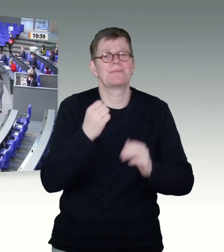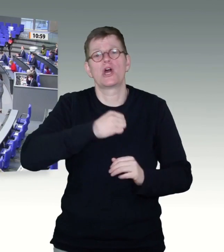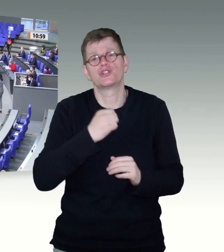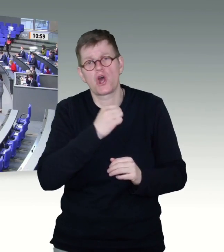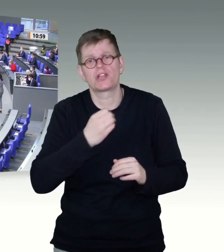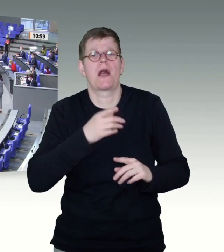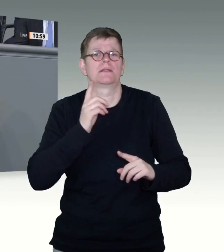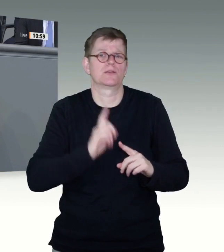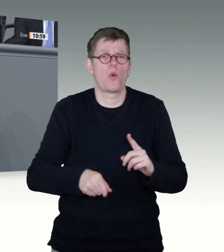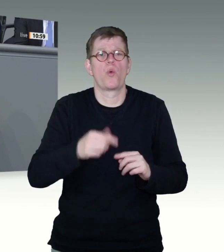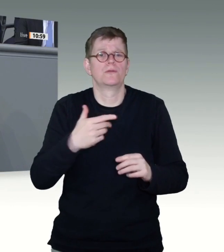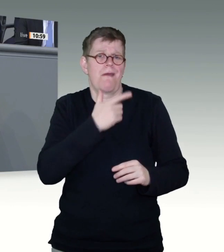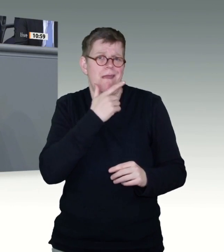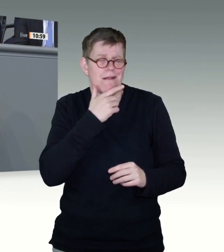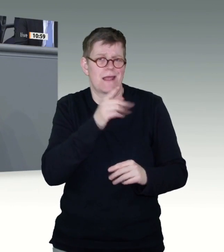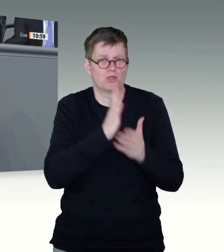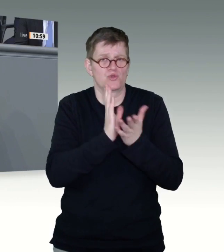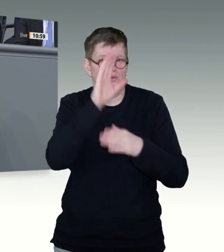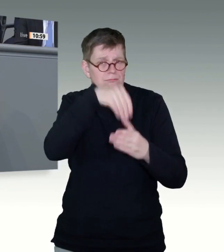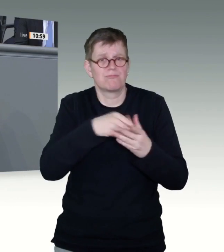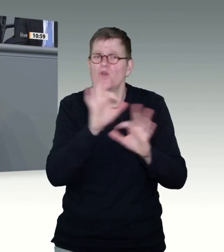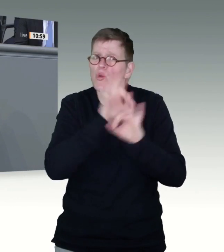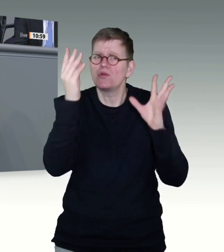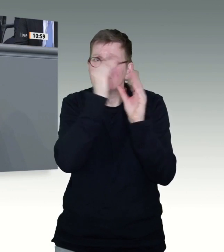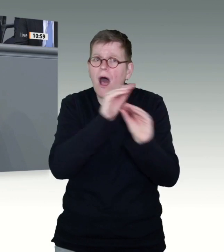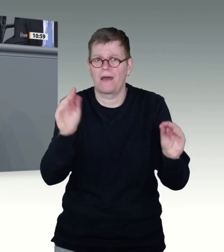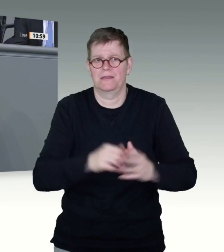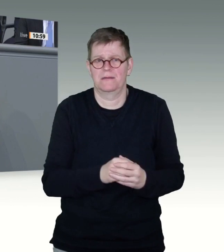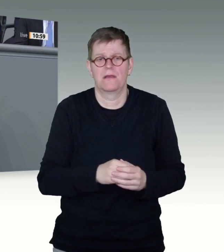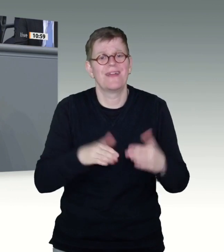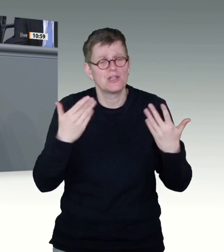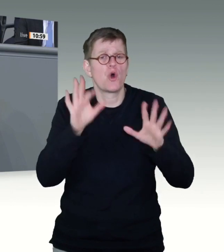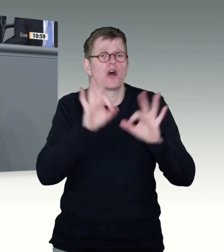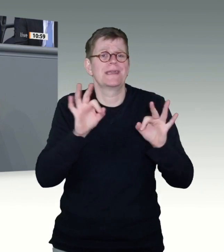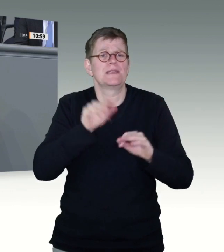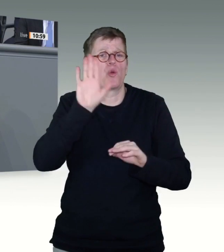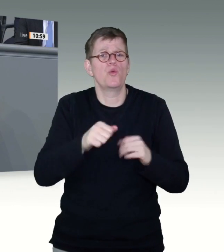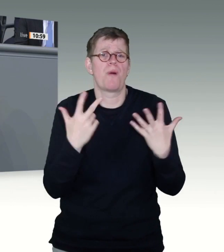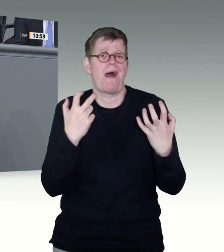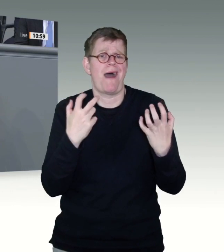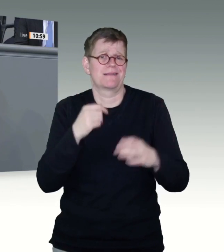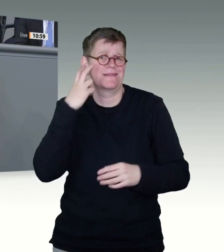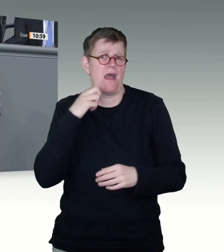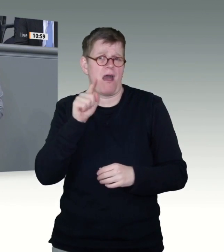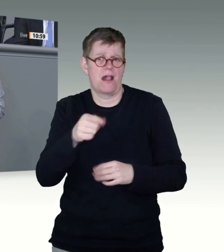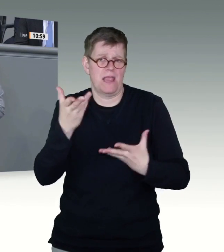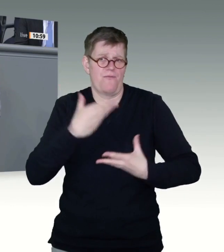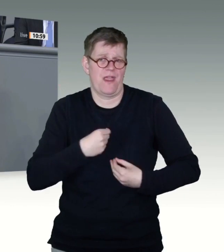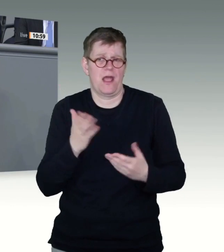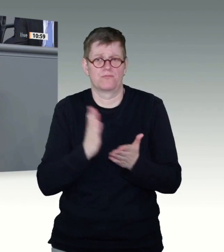erlauben Sie eine Zwischenfrage oder Bemerkung von Dr. Ullmann? Ach so, ja gut, dann aus der FDP-Fraktion.